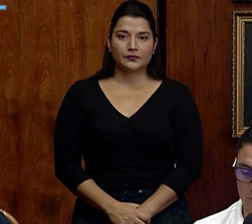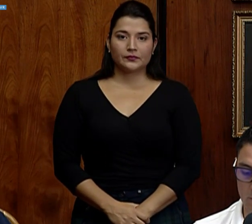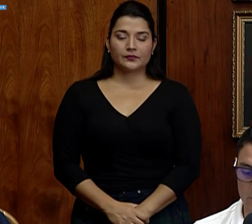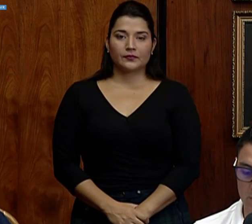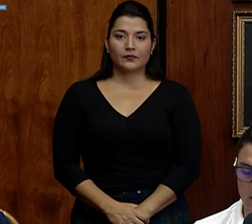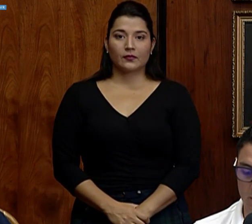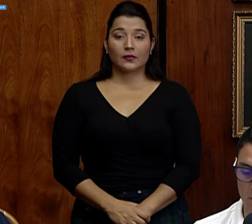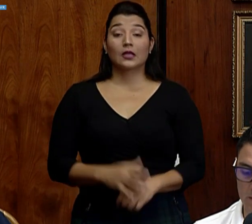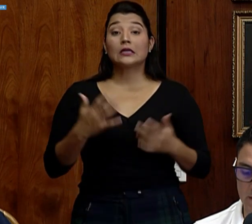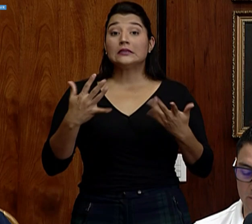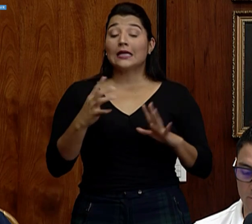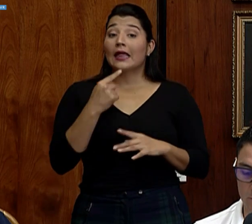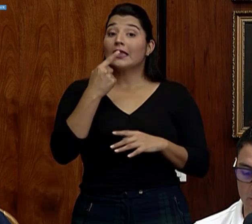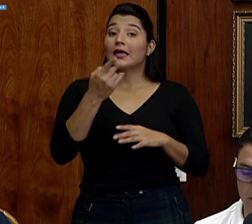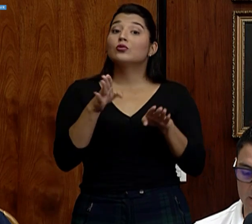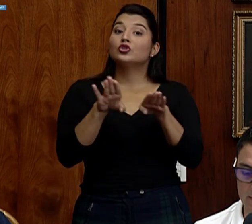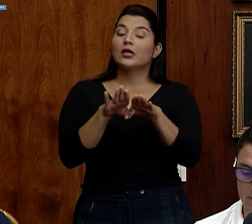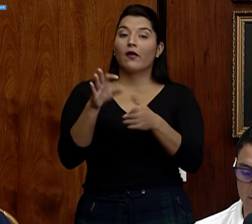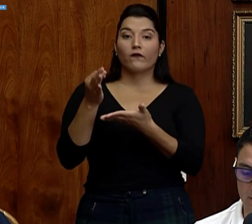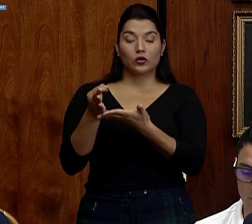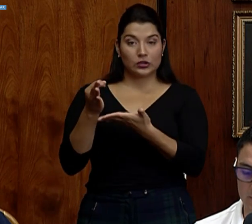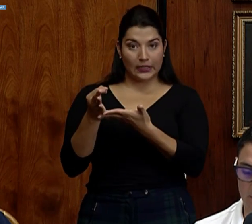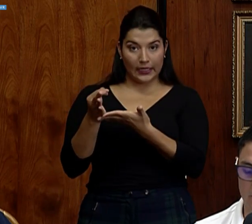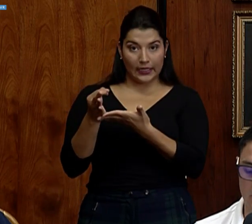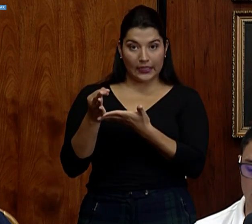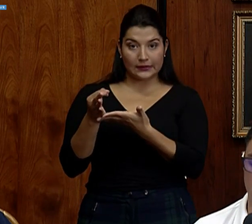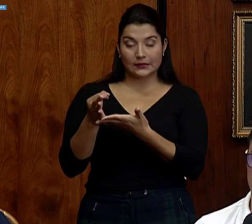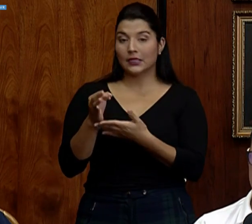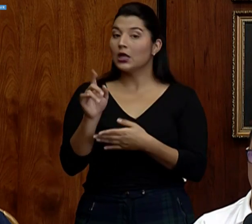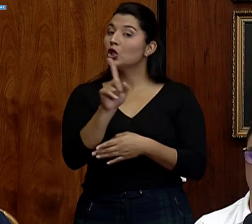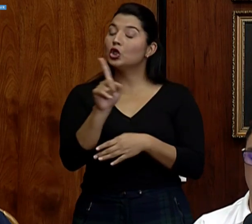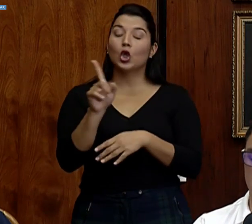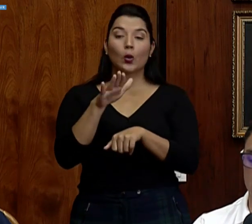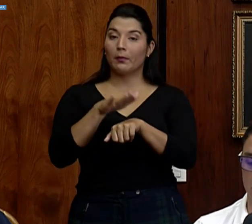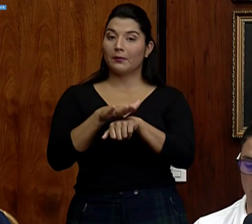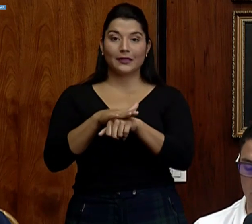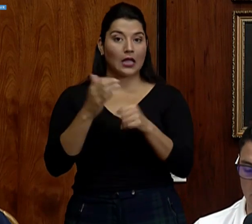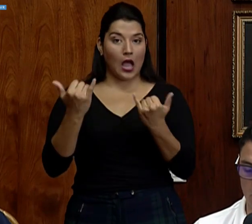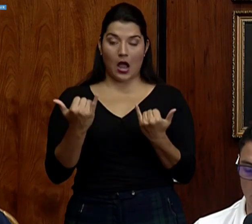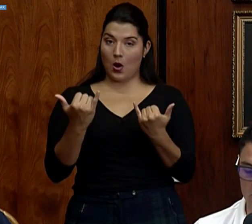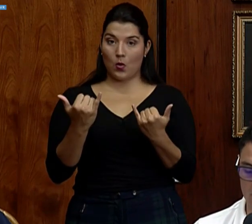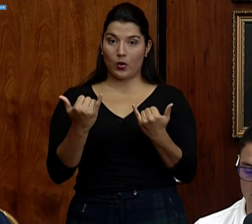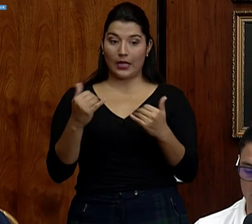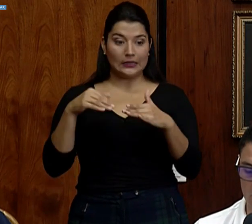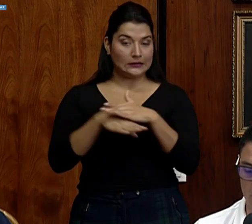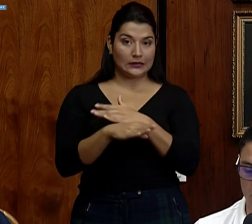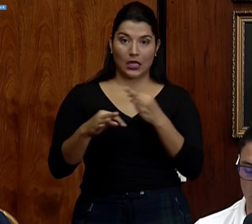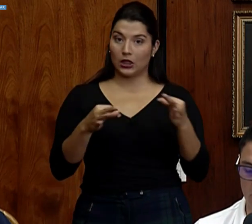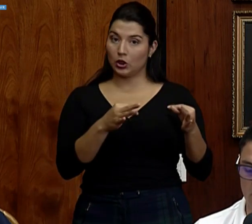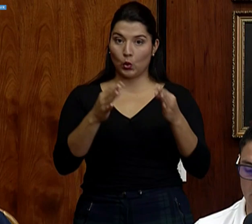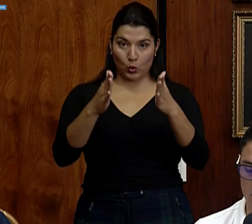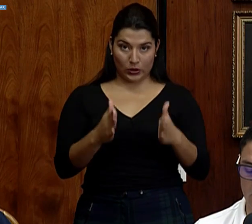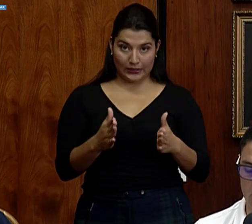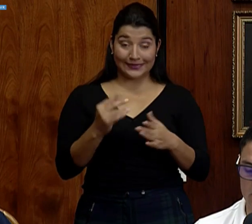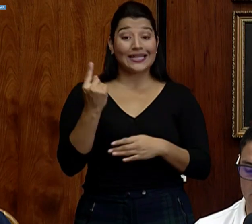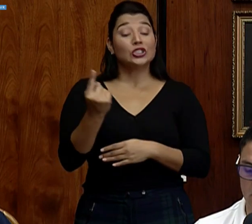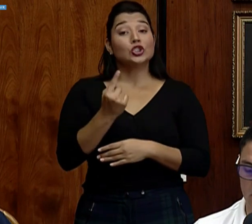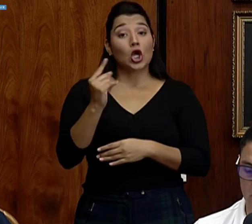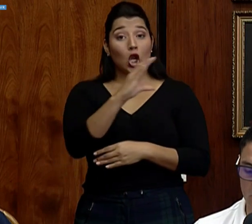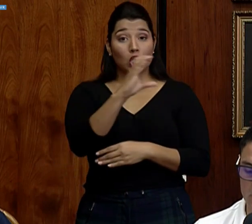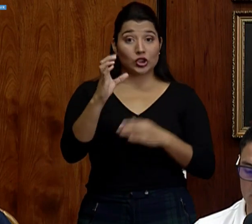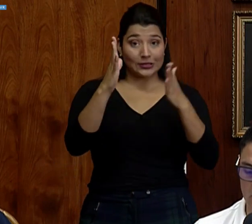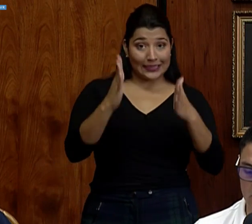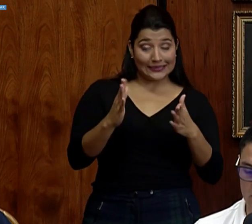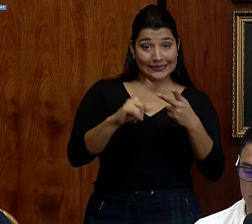Bueno, ya hemos indicado lo del cierre de fronteras, no están permitiéndose en este momento el ingreso de turistas, si no son solamente nacionales